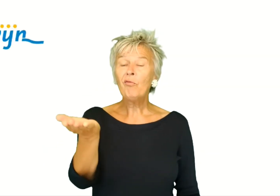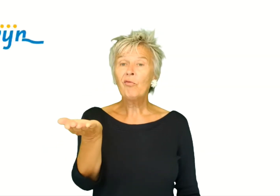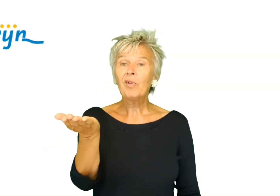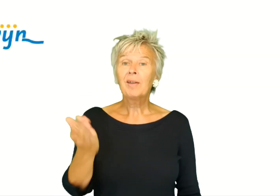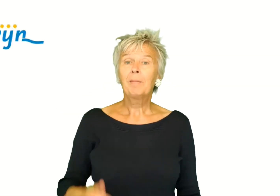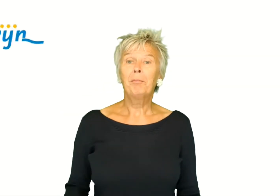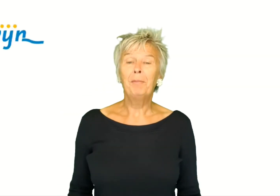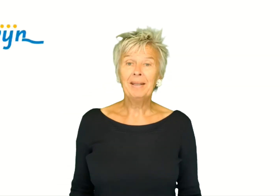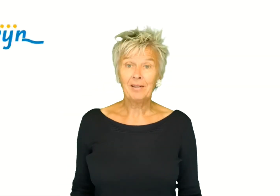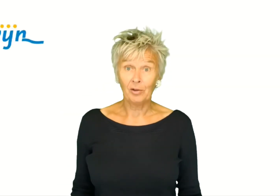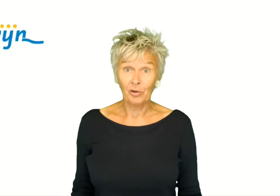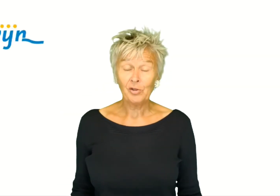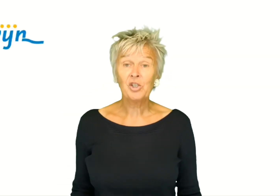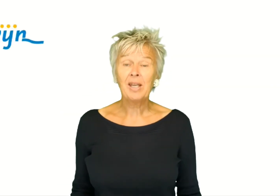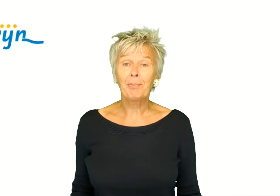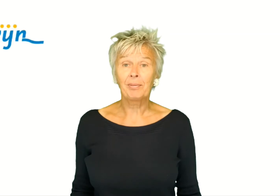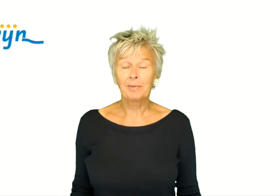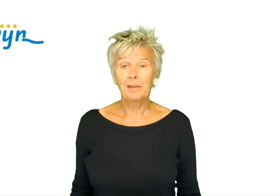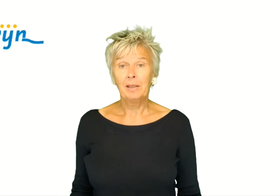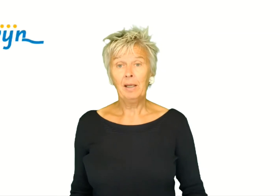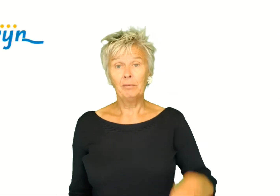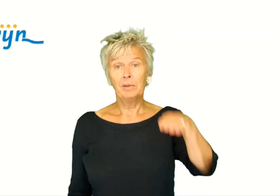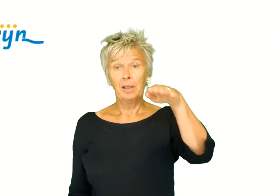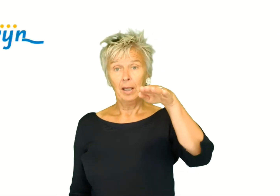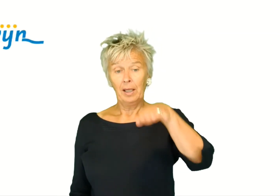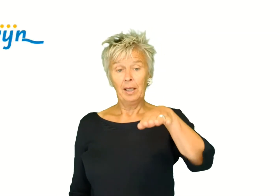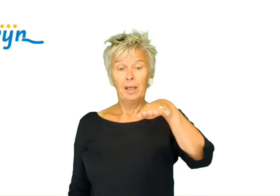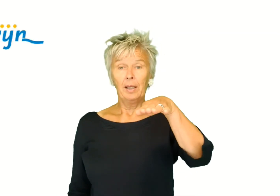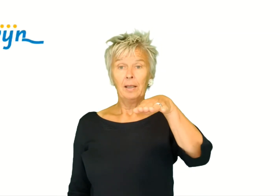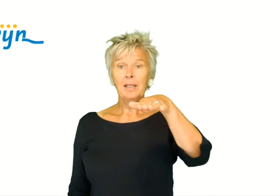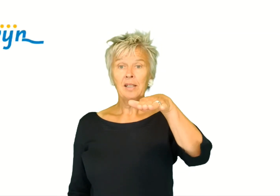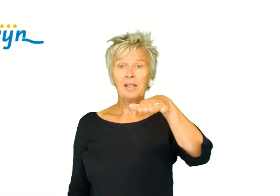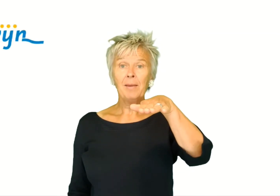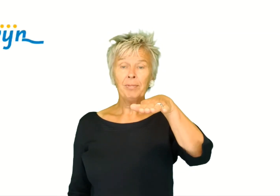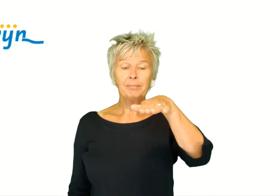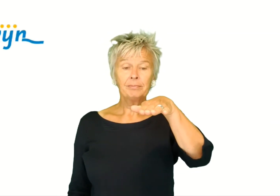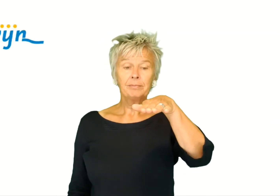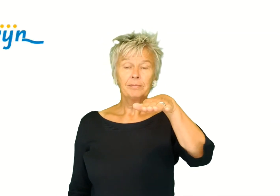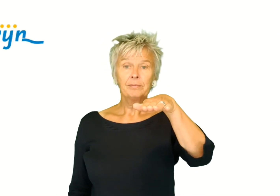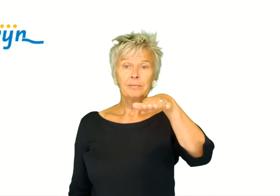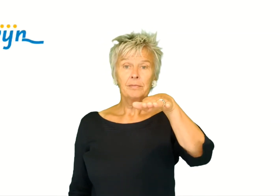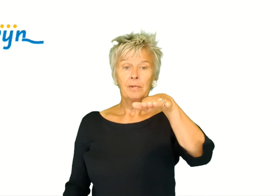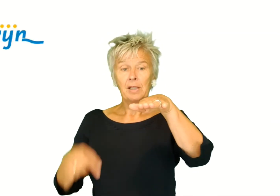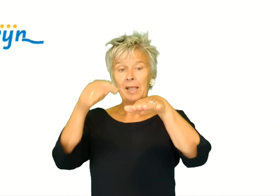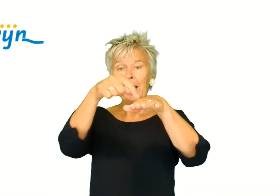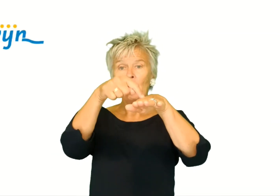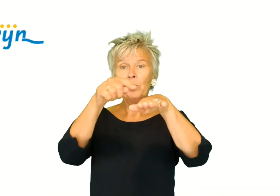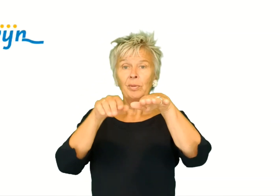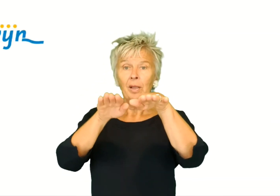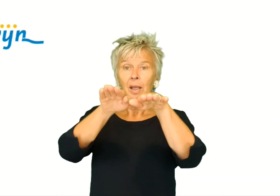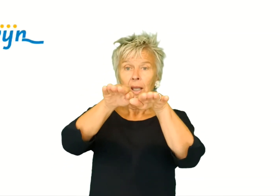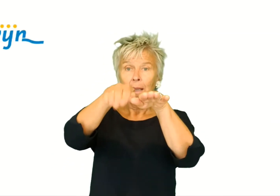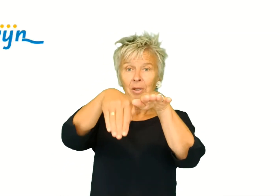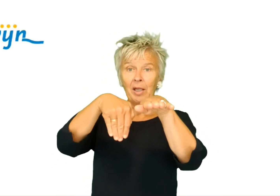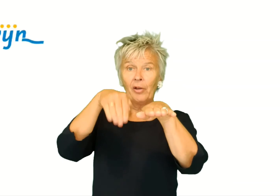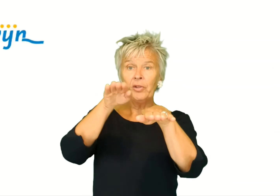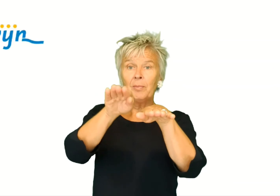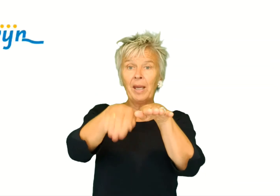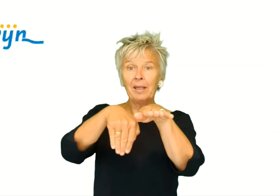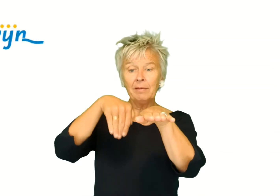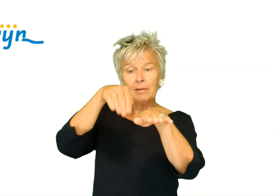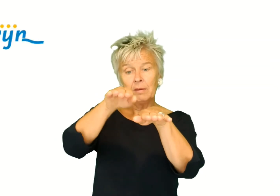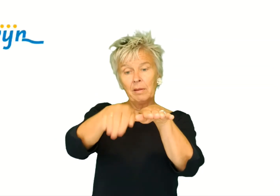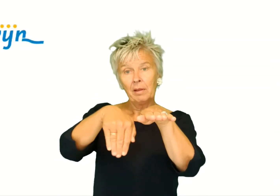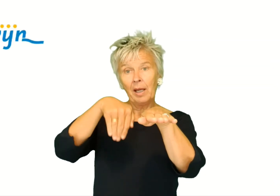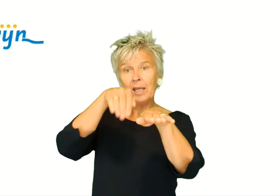Of met de step. Nou. Het is de step. Daar sta je op. En met je